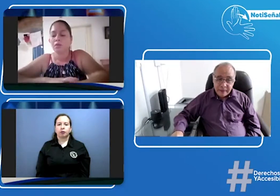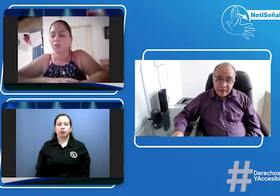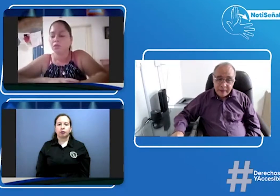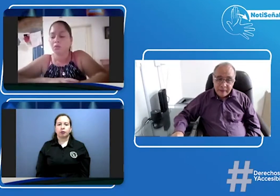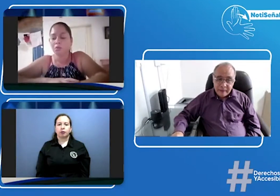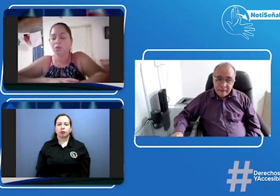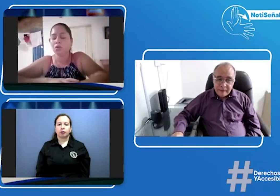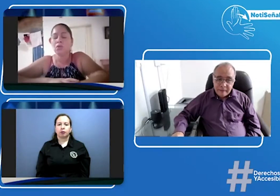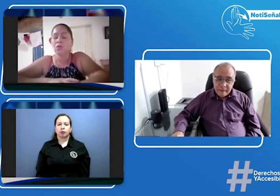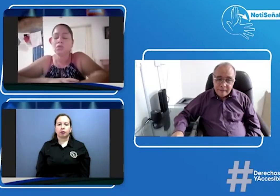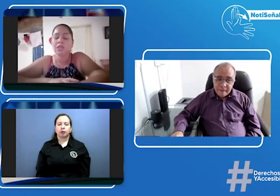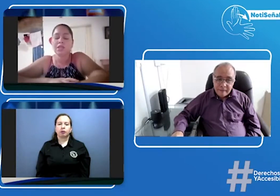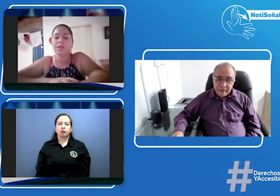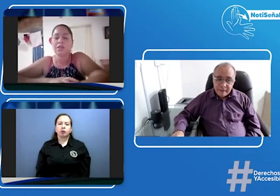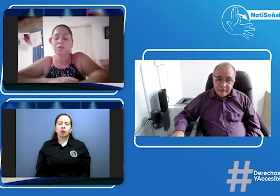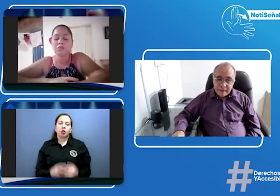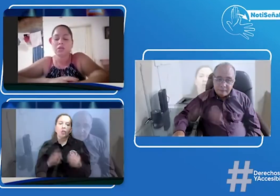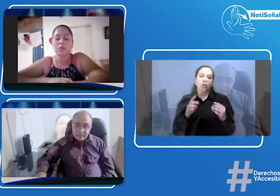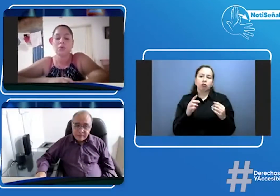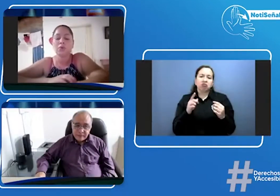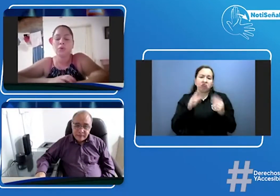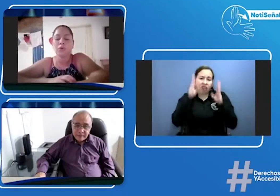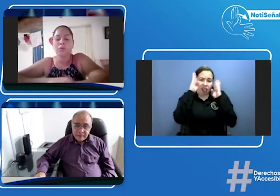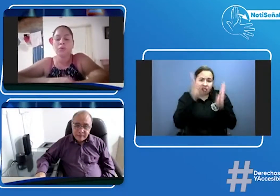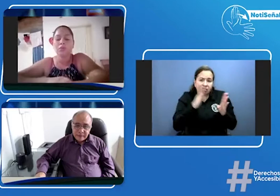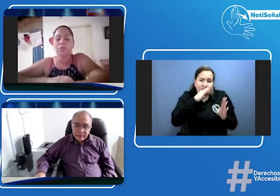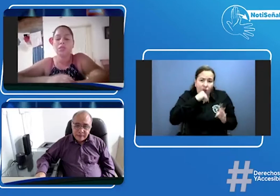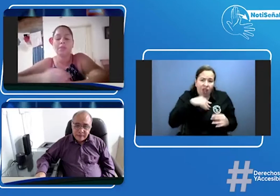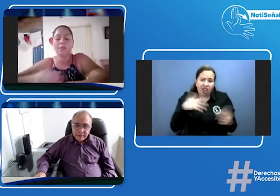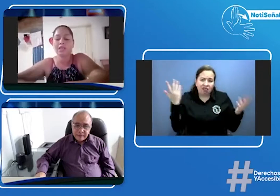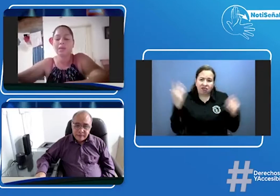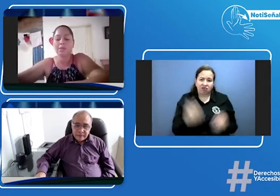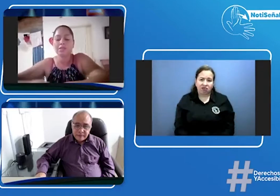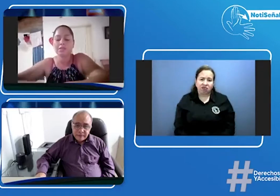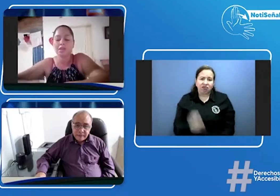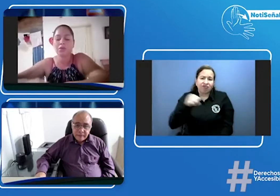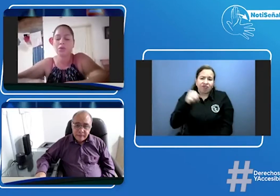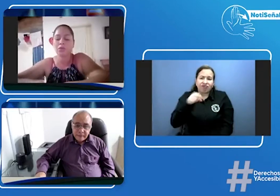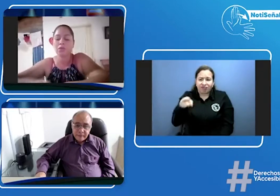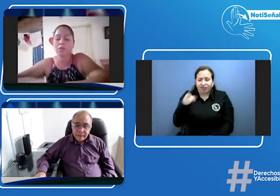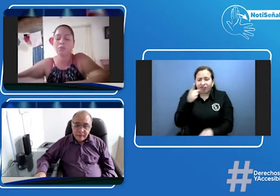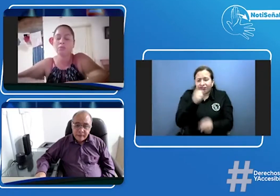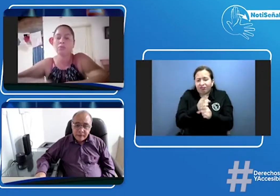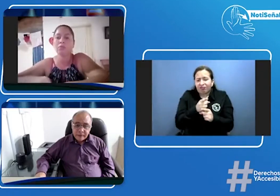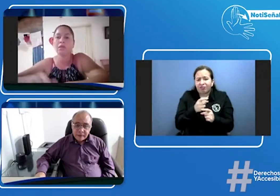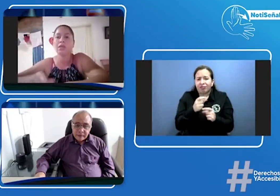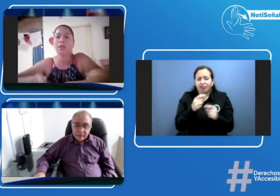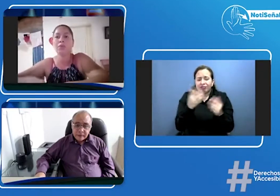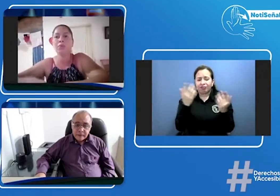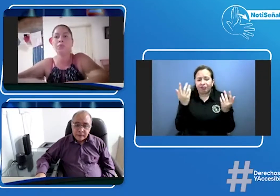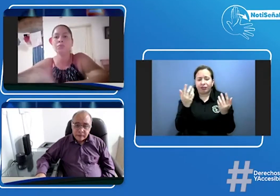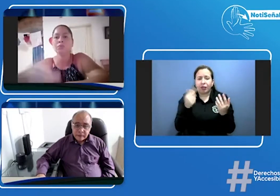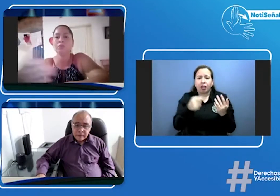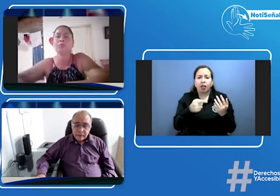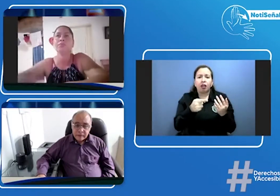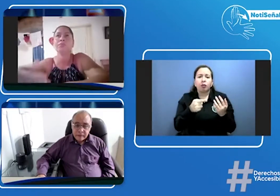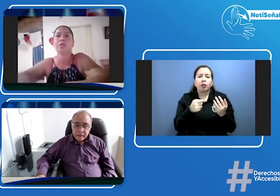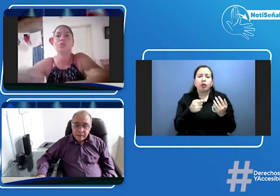no no no no no atiende o sea no si es básicamente si ellos están en un en un